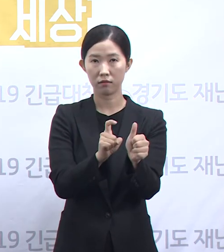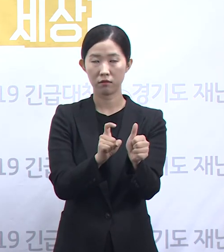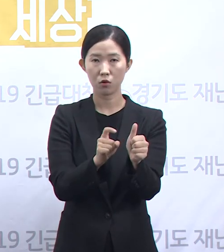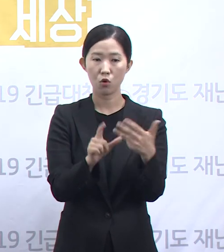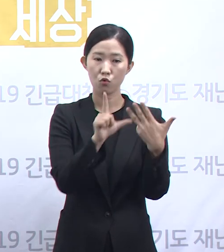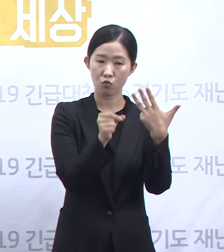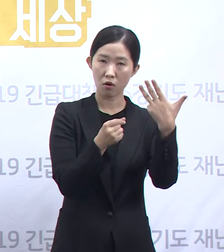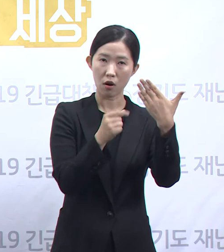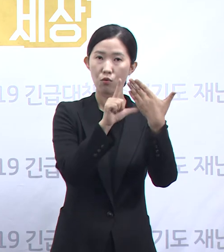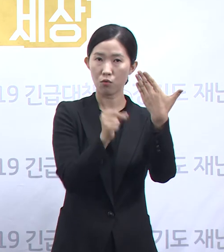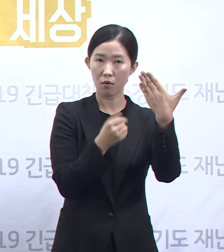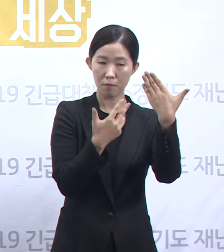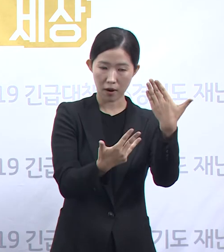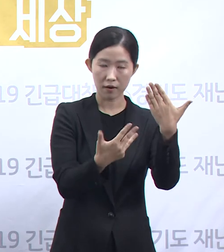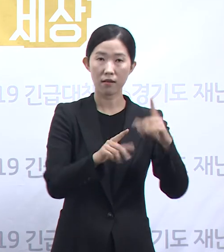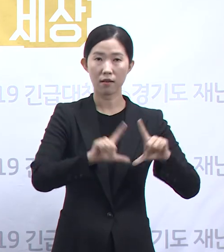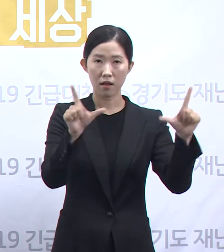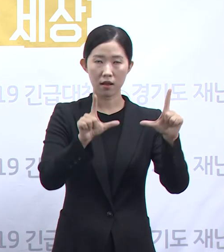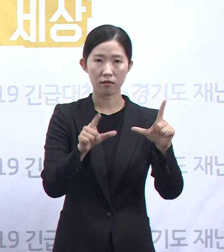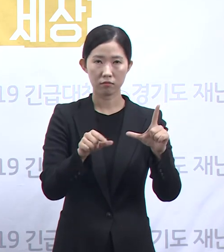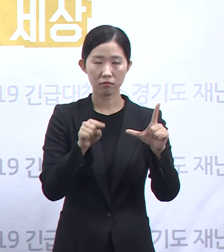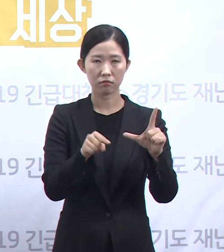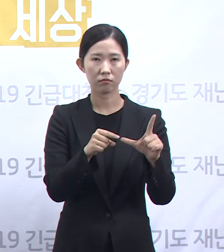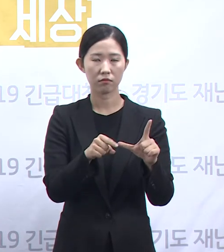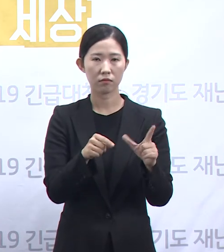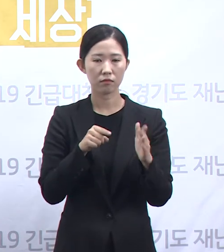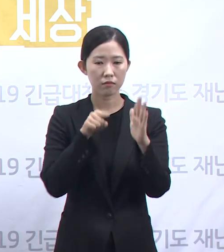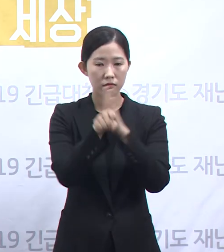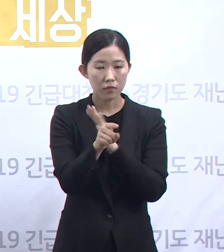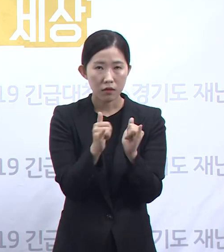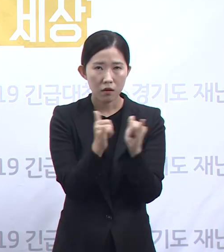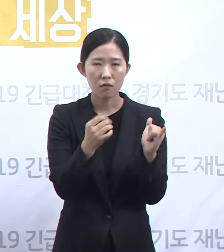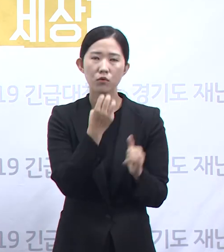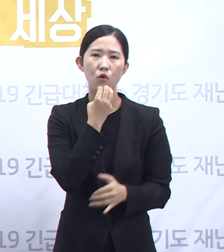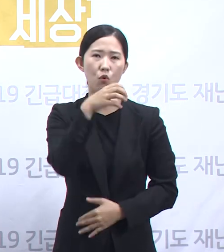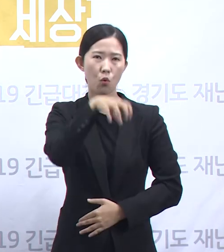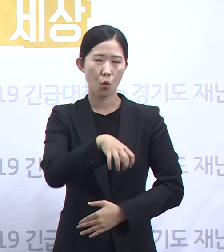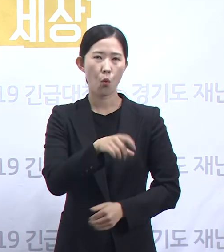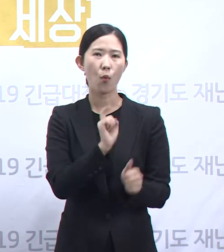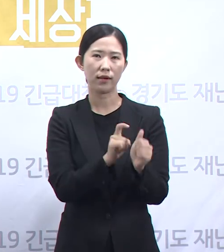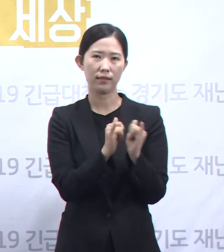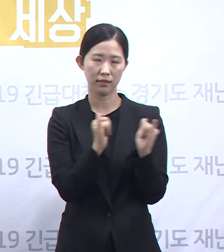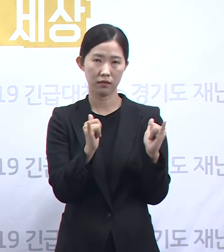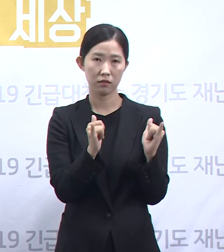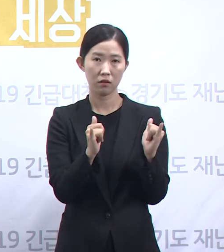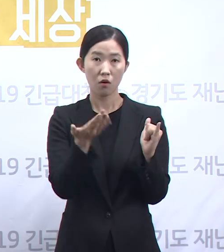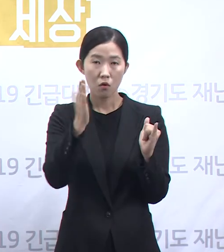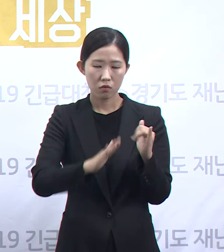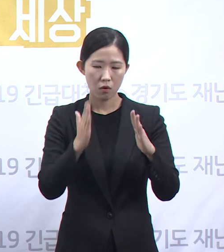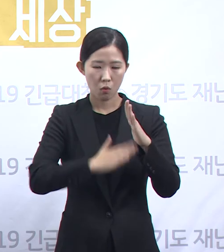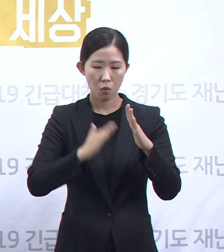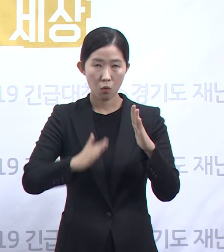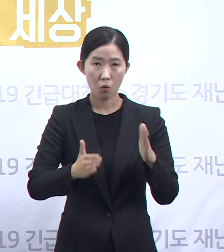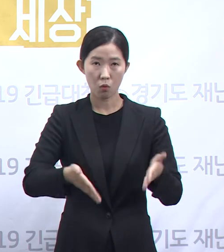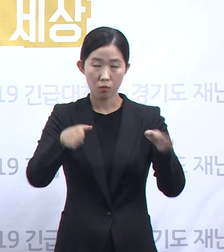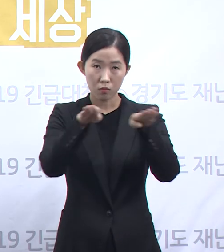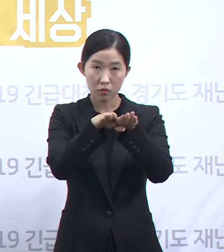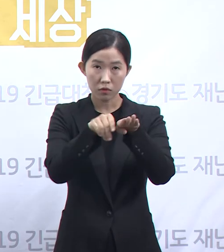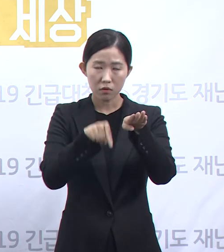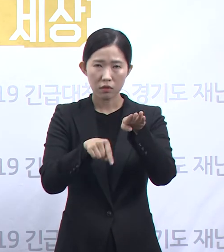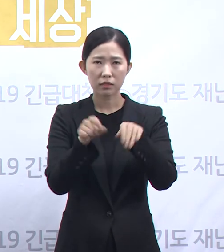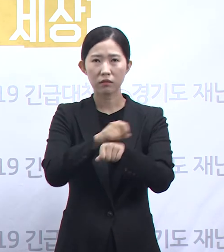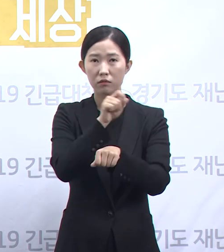9월 8일 해당 고시원의 입소자가 서울에서 확진 판정을 받았는데 고시원의 특성상 공동으로 주방, 샤워실,